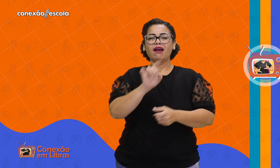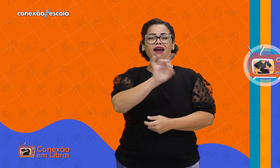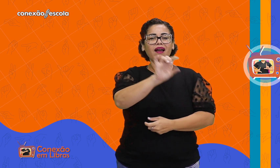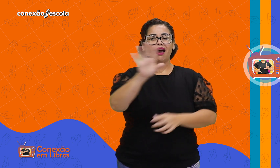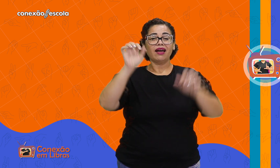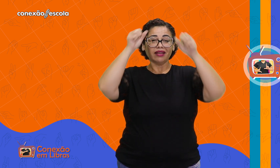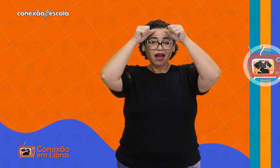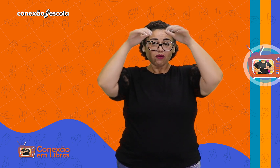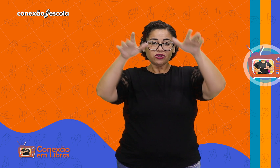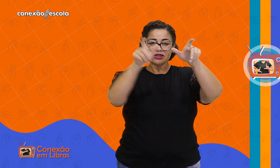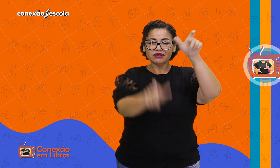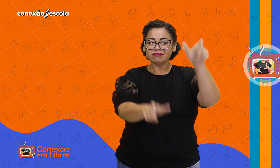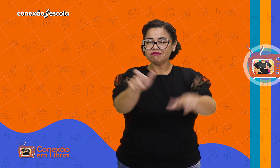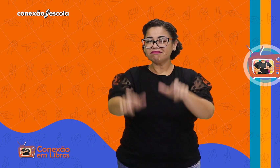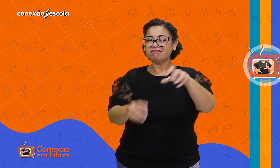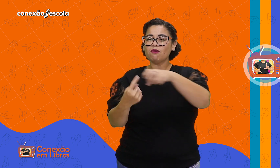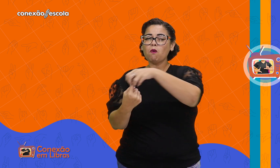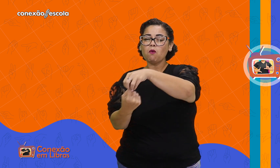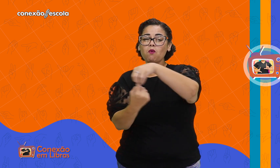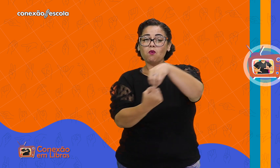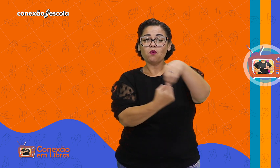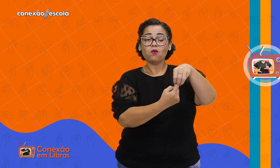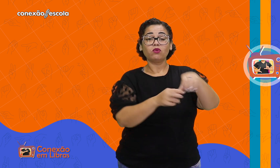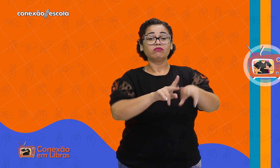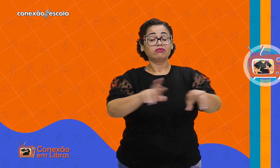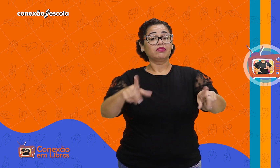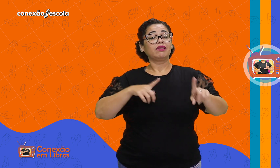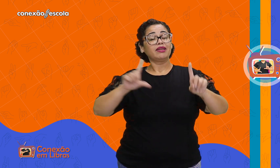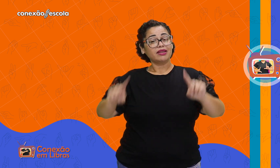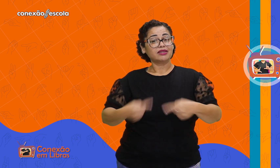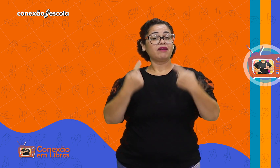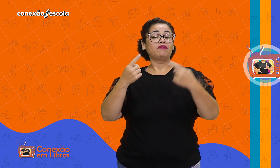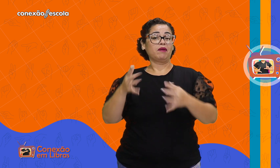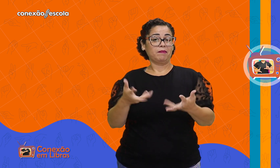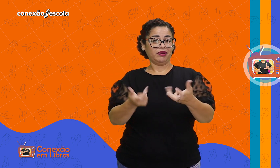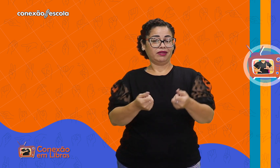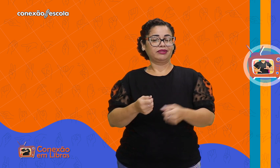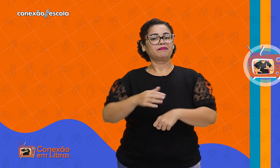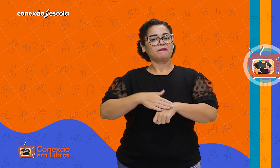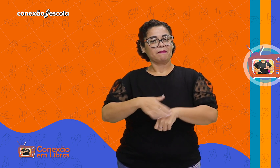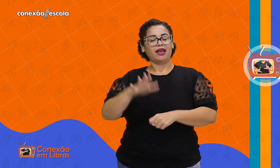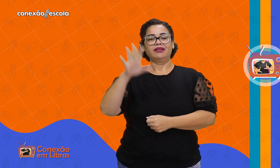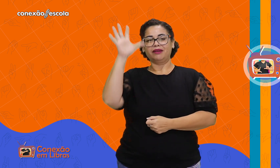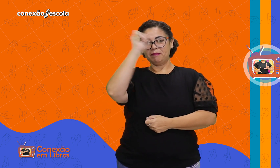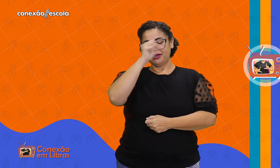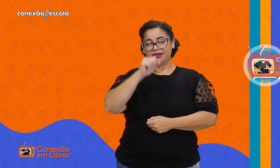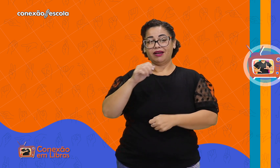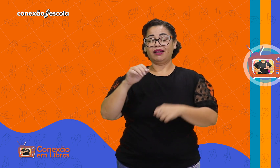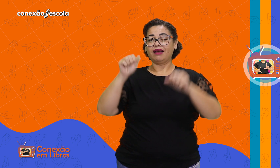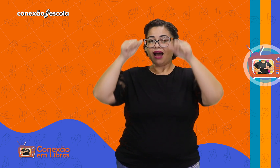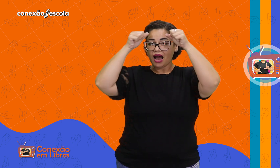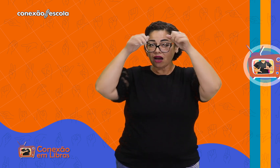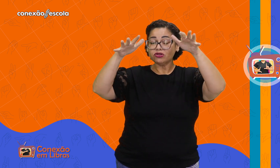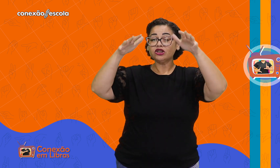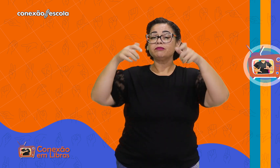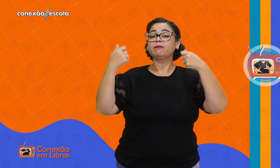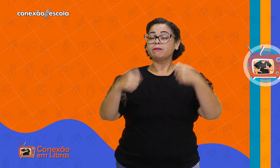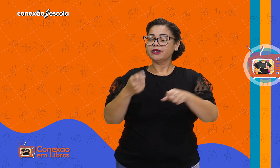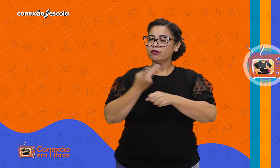Cada pessoa autista é única com seus próprios pontos fortes e desafios. Para o melhor aprendizado da pessoa com autismo,